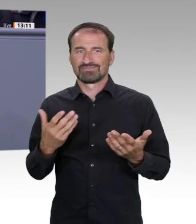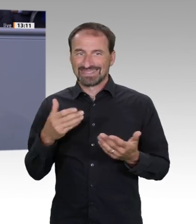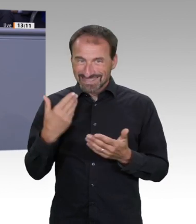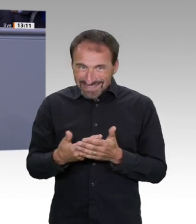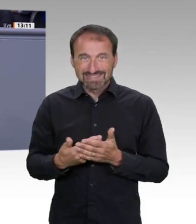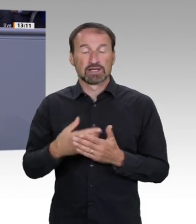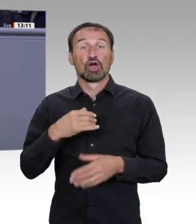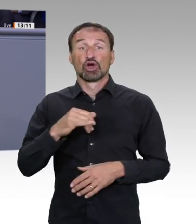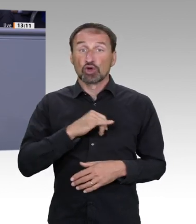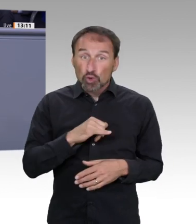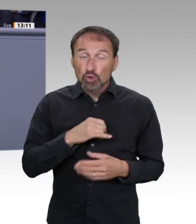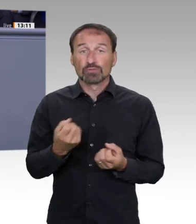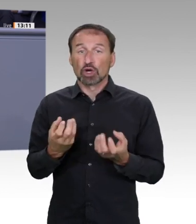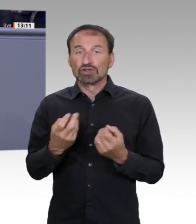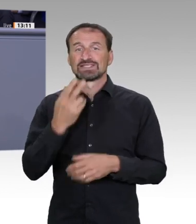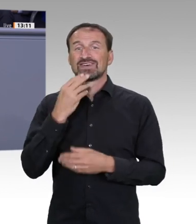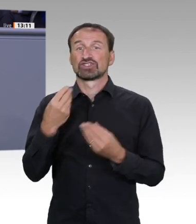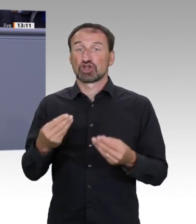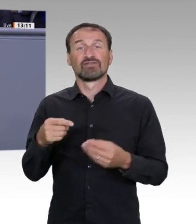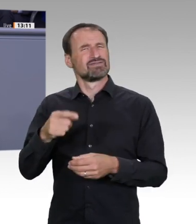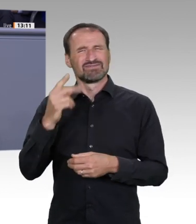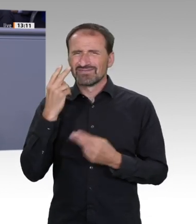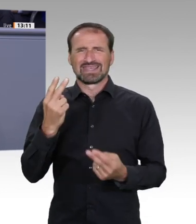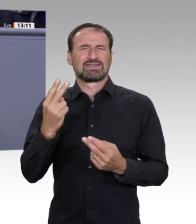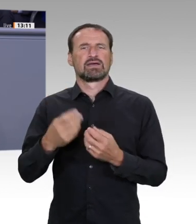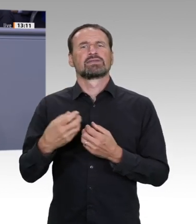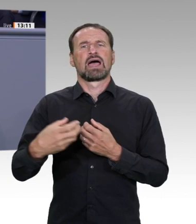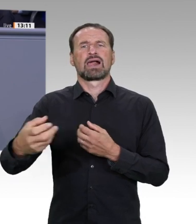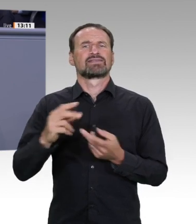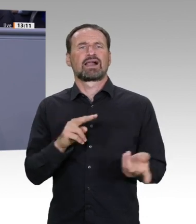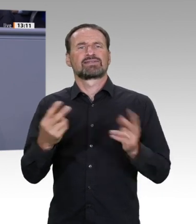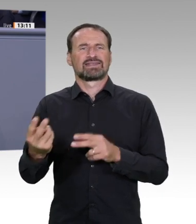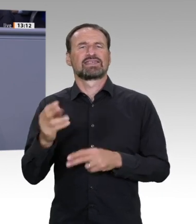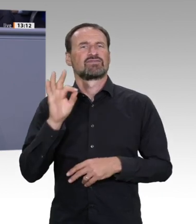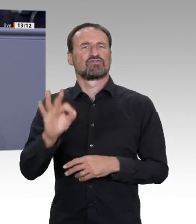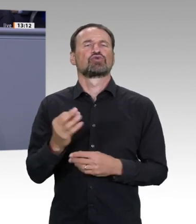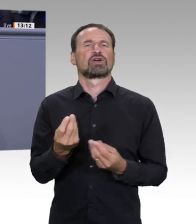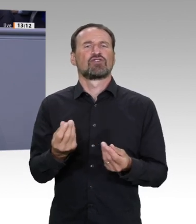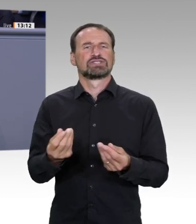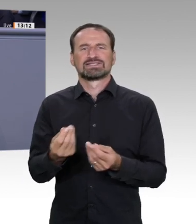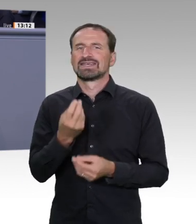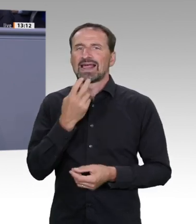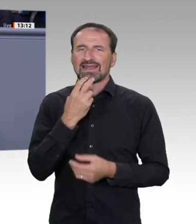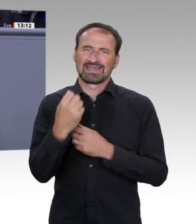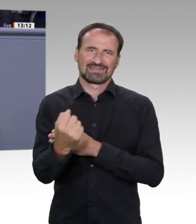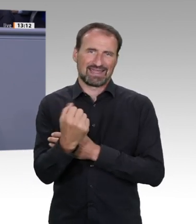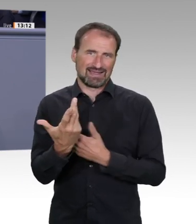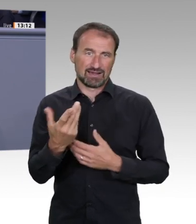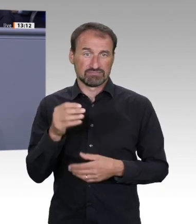Nachhaltigkeitsgesetzesfolgenabschätzung an kommenden Gesetzesvorhaben ausprobieren können und dabei